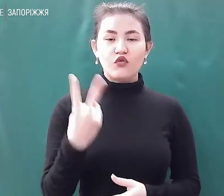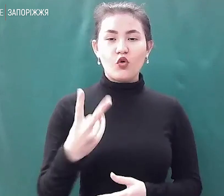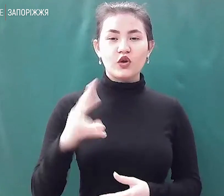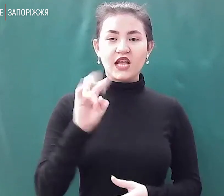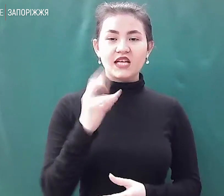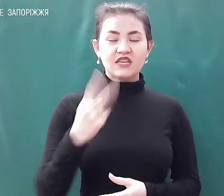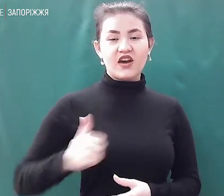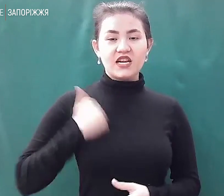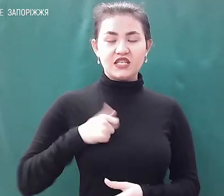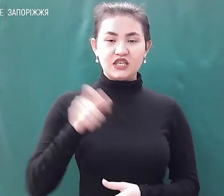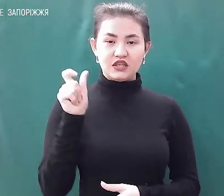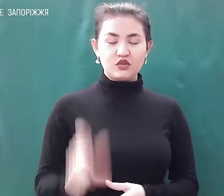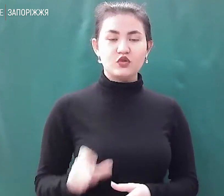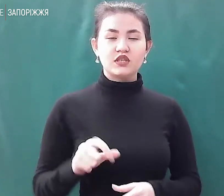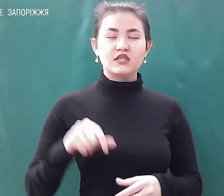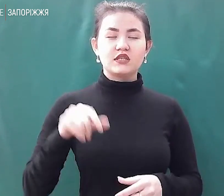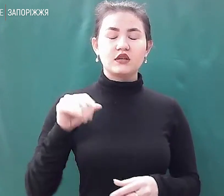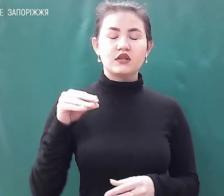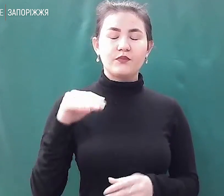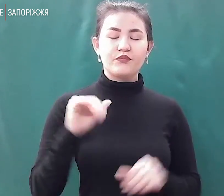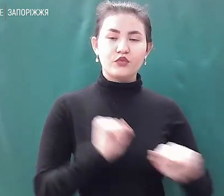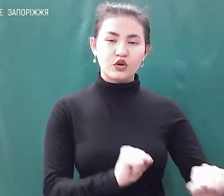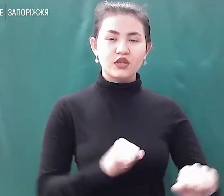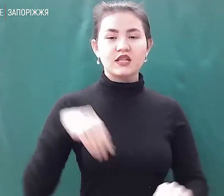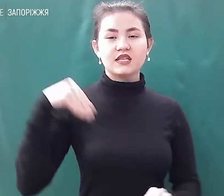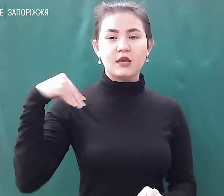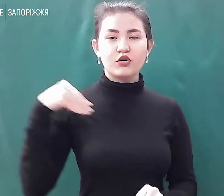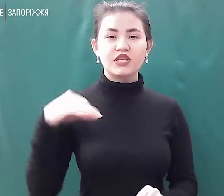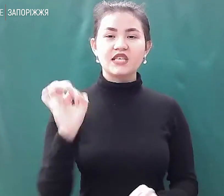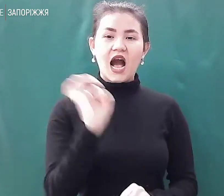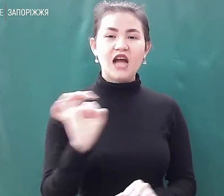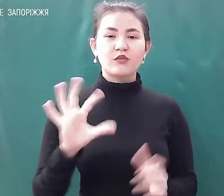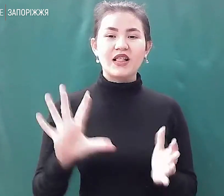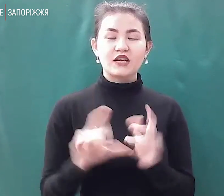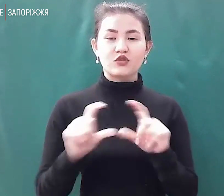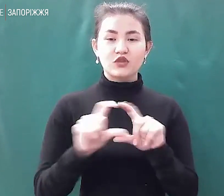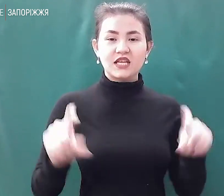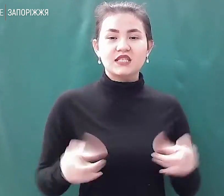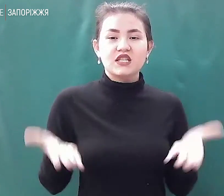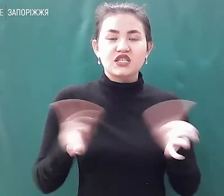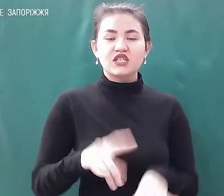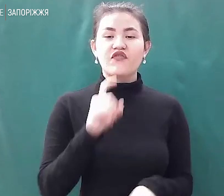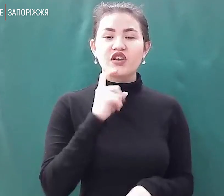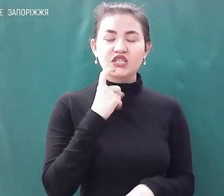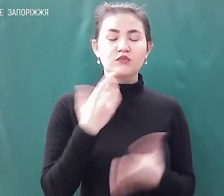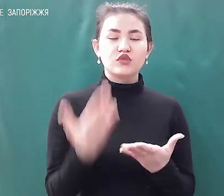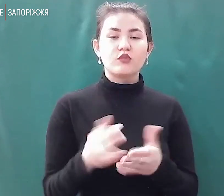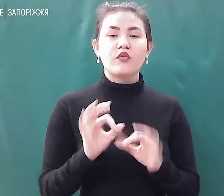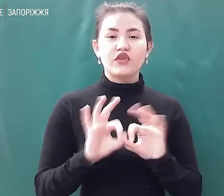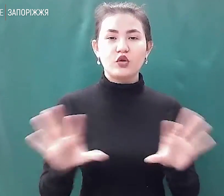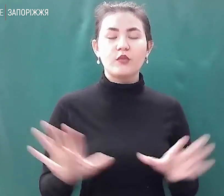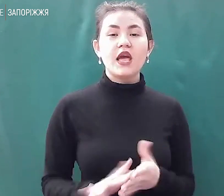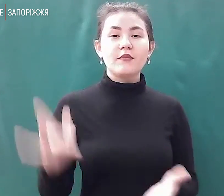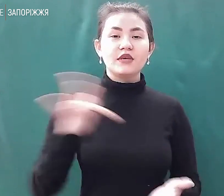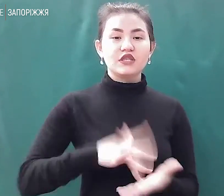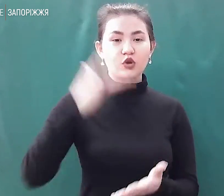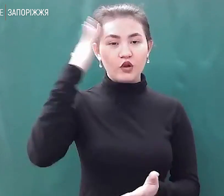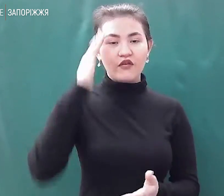Запорізьку атомну електростанцію, залишається важким. Про це повідомив міський голова Енергодара Дмитро Орлов.